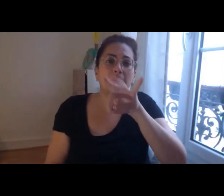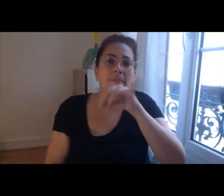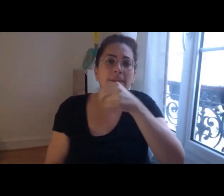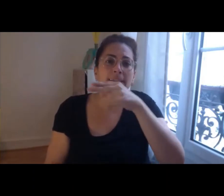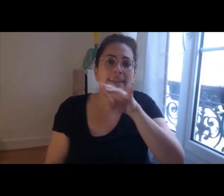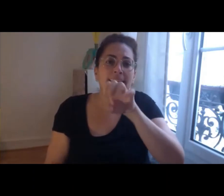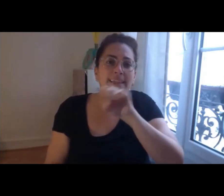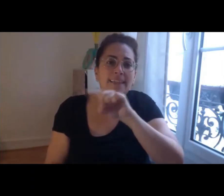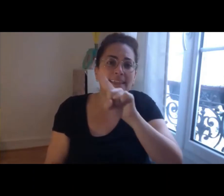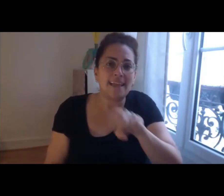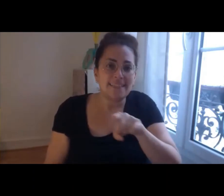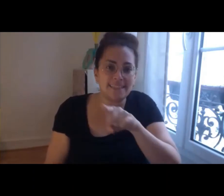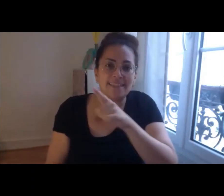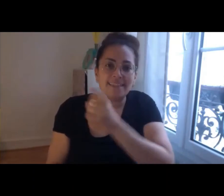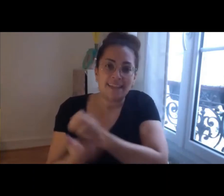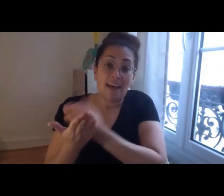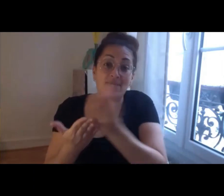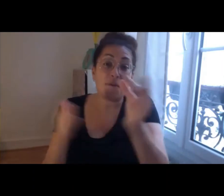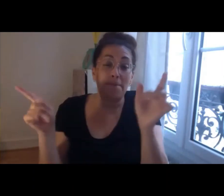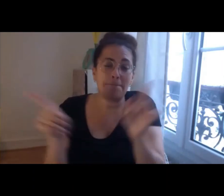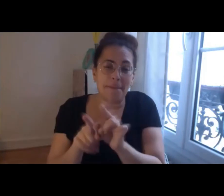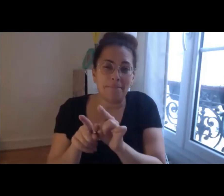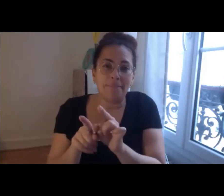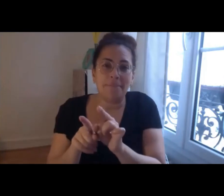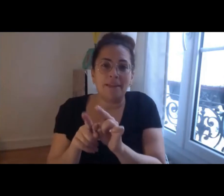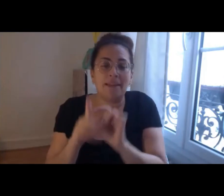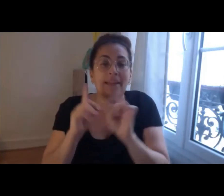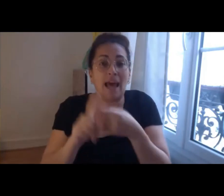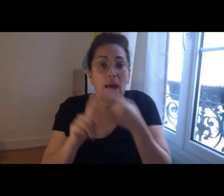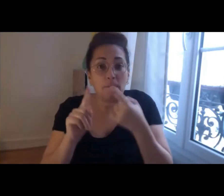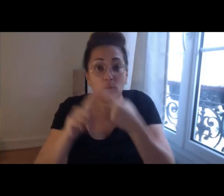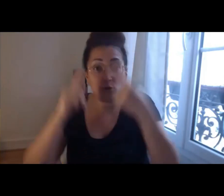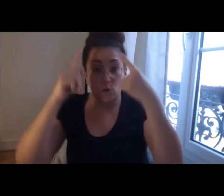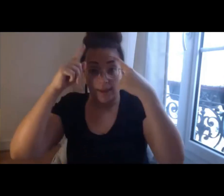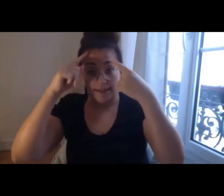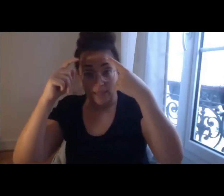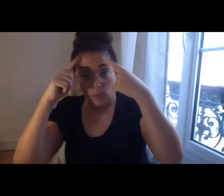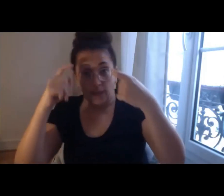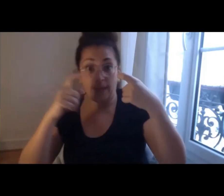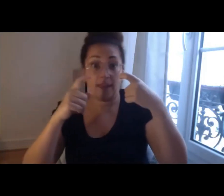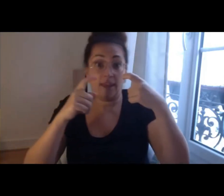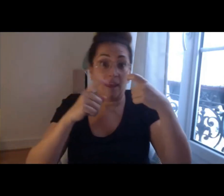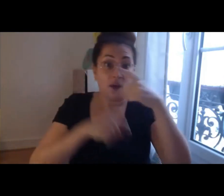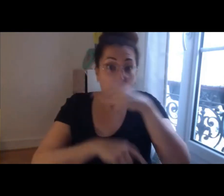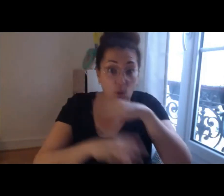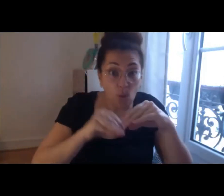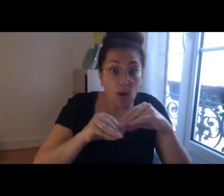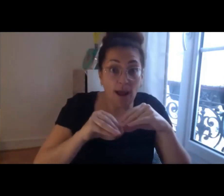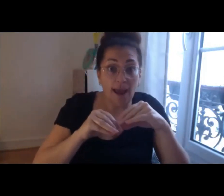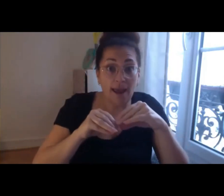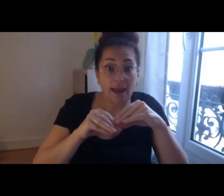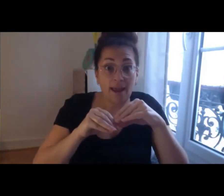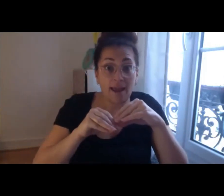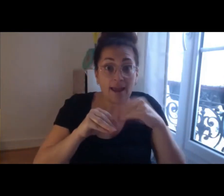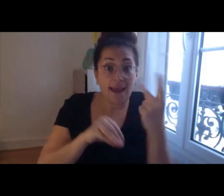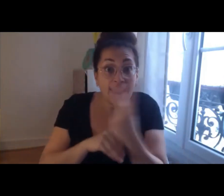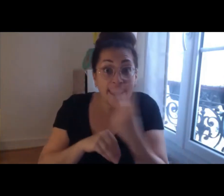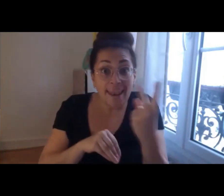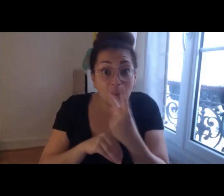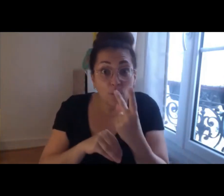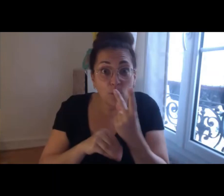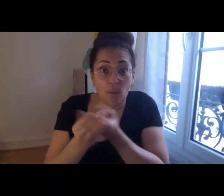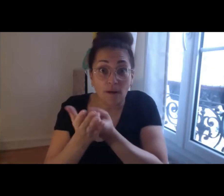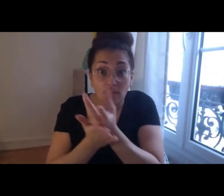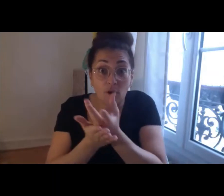si on ne confond pas les deux si on ne on n'est pas uniquement centré sur la recherche mais bien évidemment ce volet extrêmement